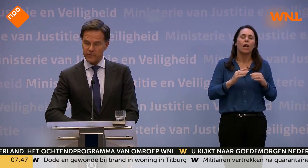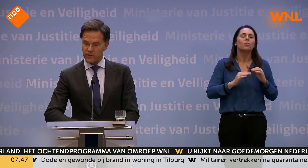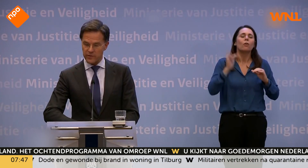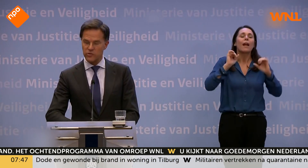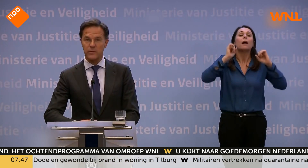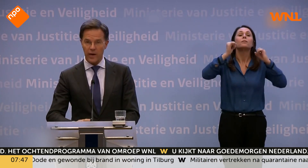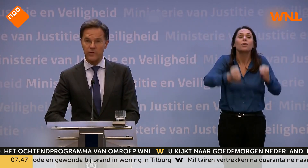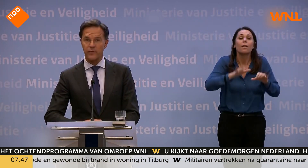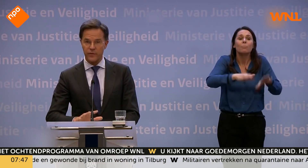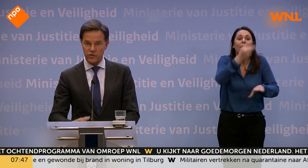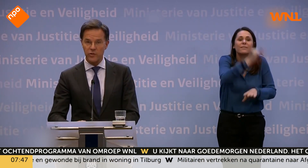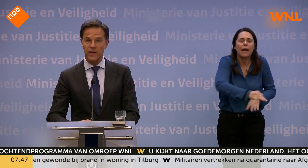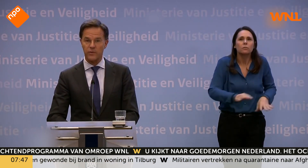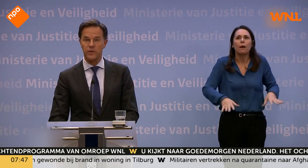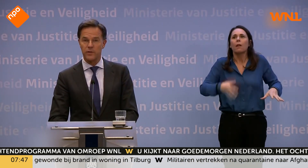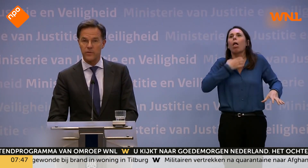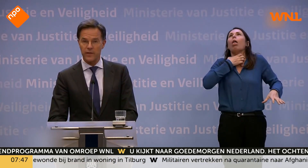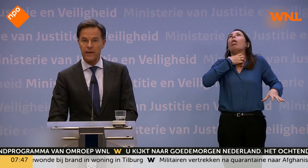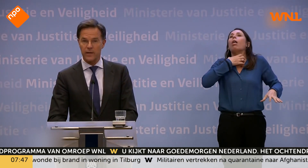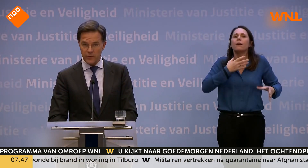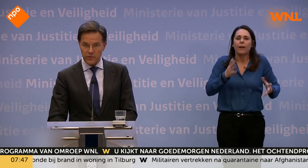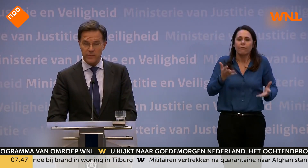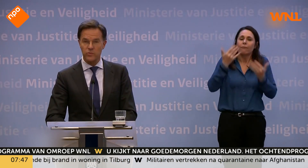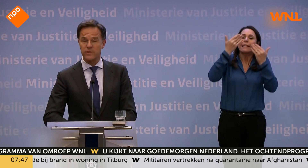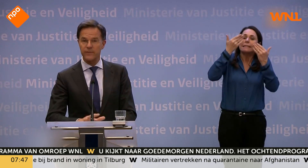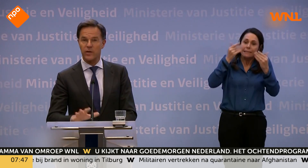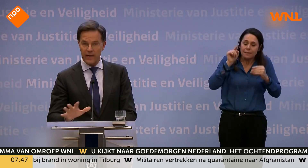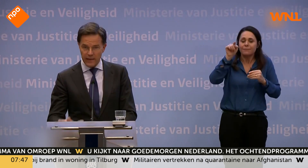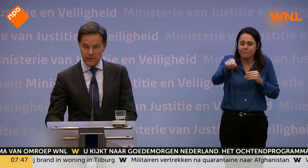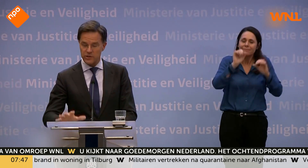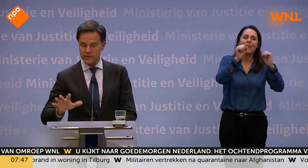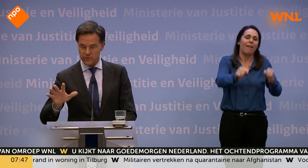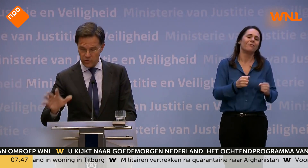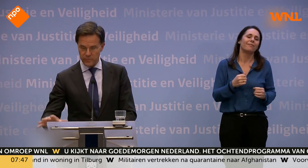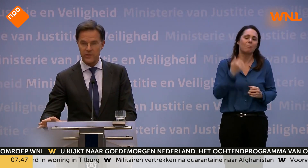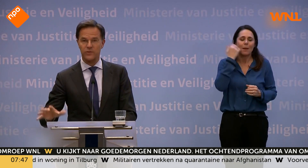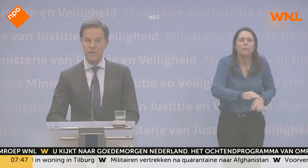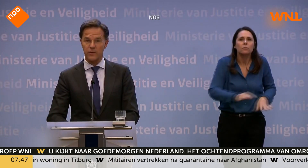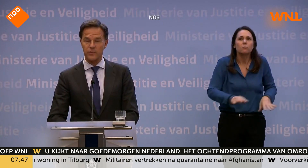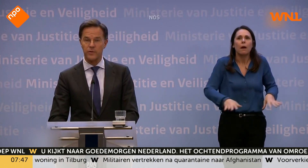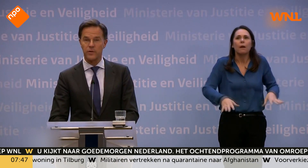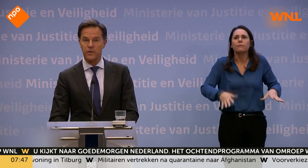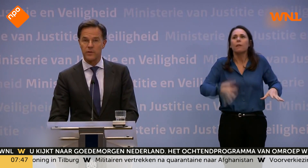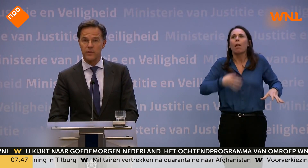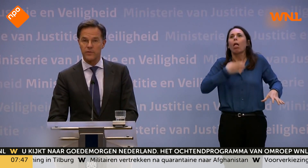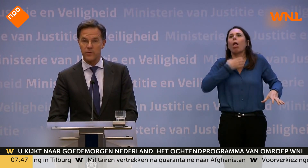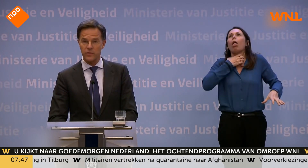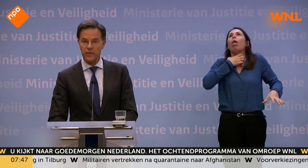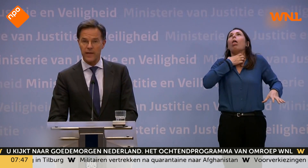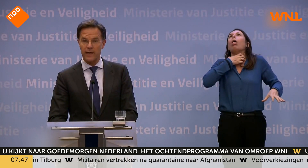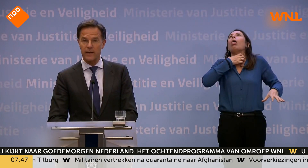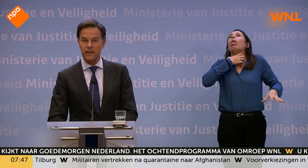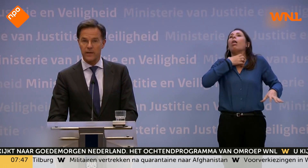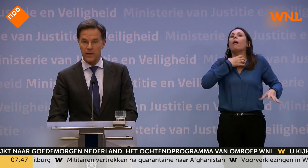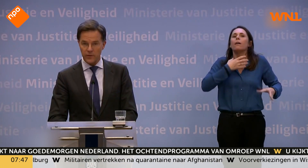vertelde Rutte dat we af en toe wel even een frisse neus mogen halen als je thuis zat bent. Nou ja, dat ging ook de hele wereld over.